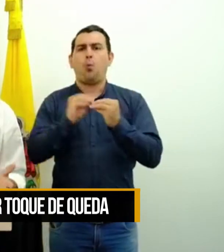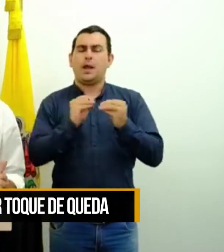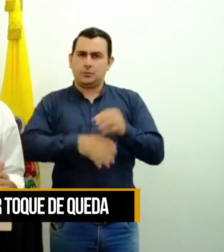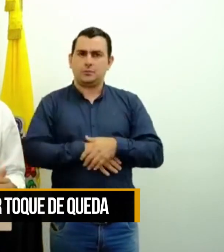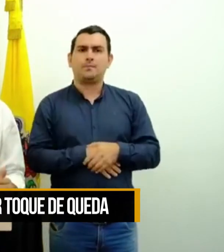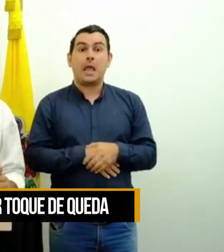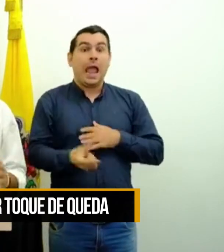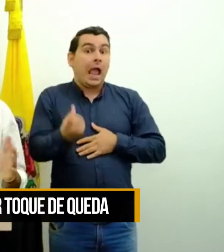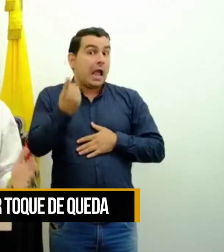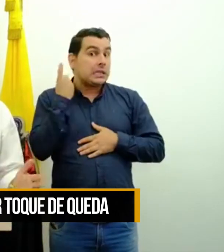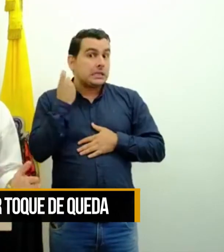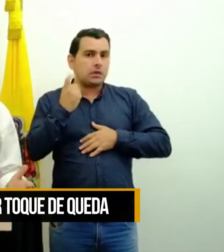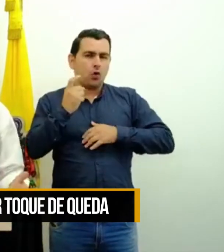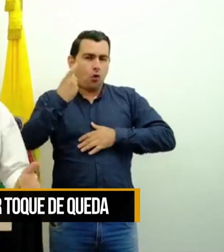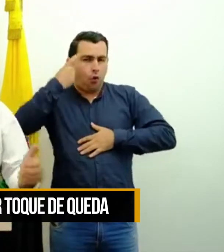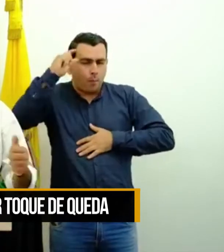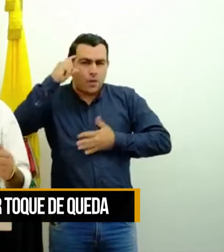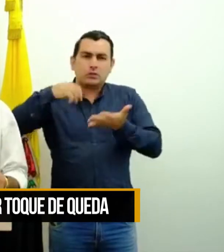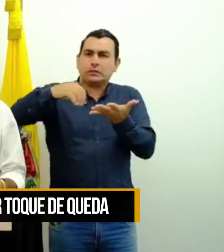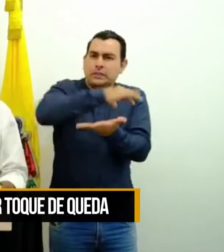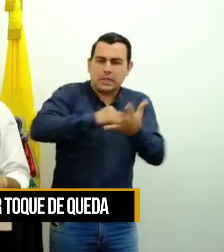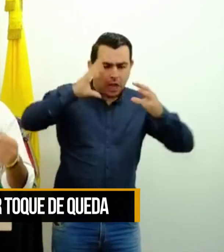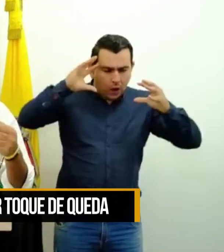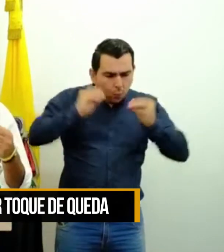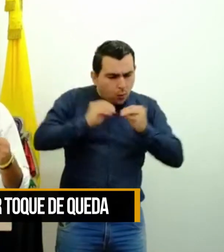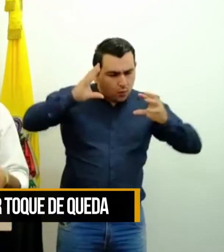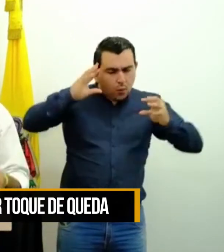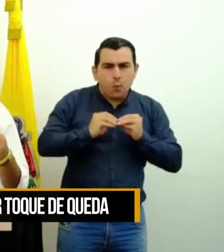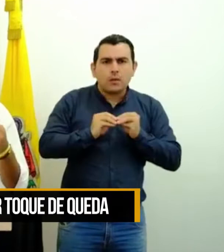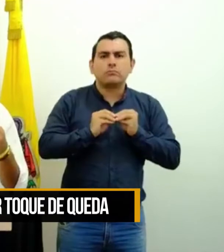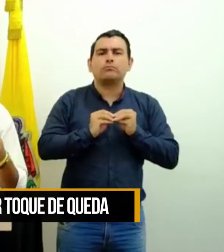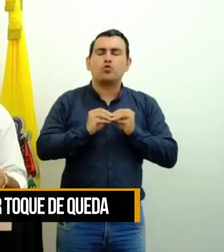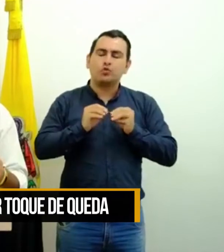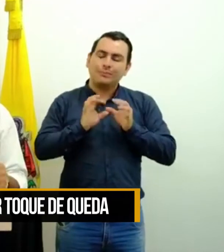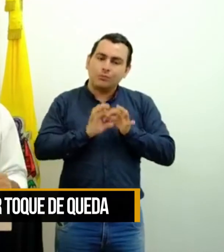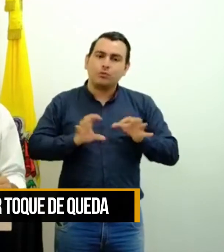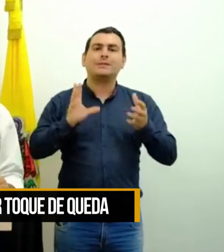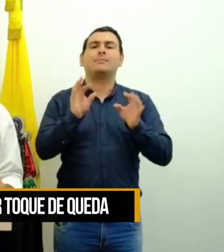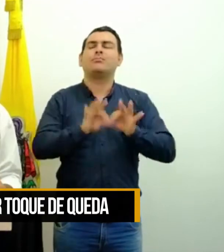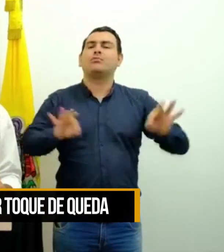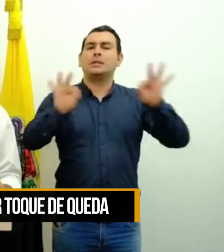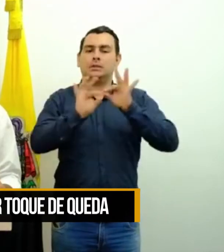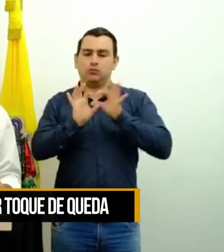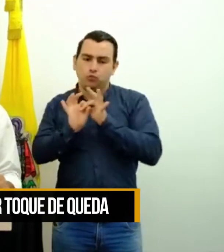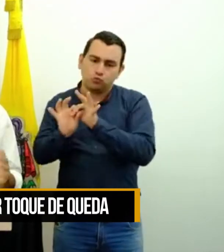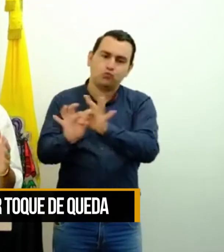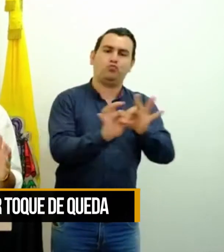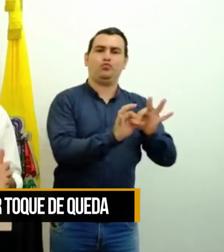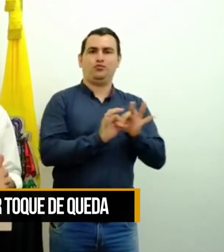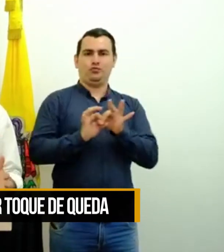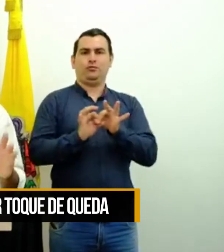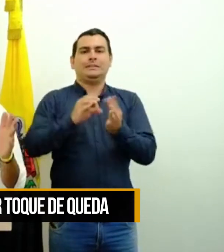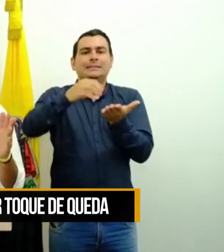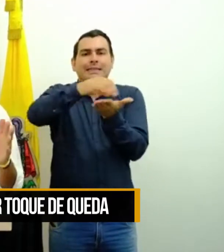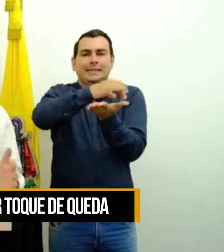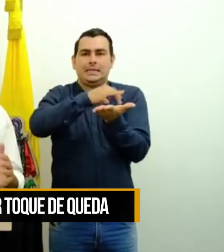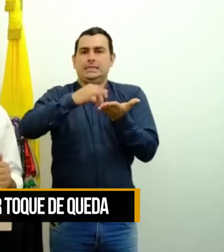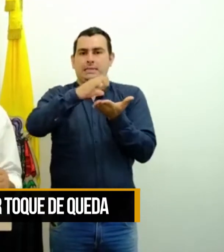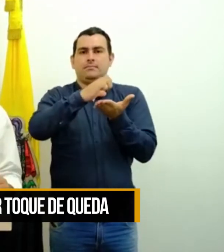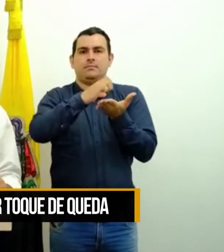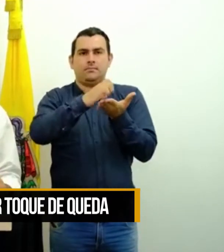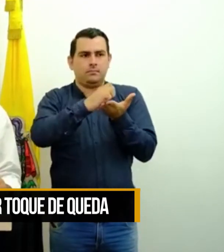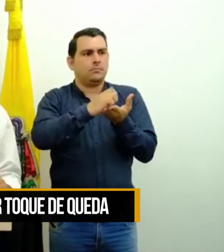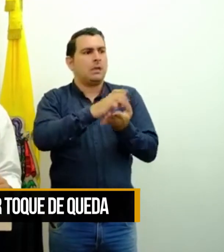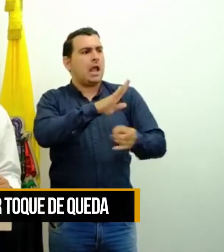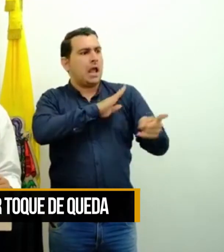alcaldes del área metropolitana, con todos ellos, a que sea una labor en conjunto que hagamos en Santander para que todos nos